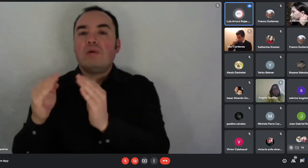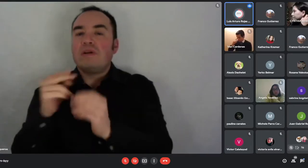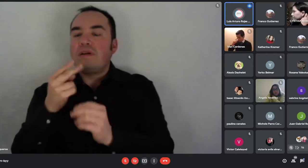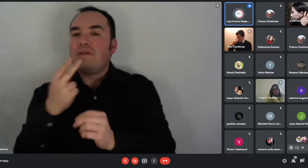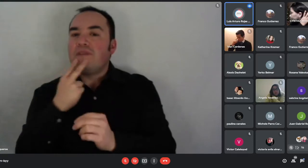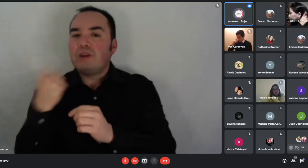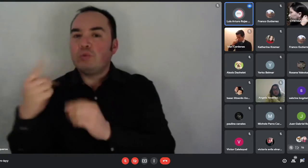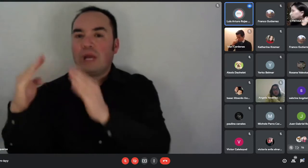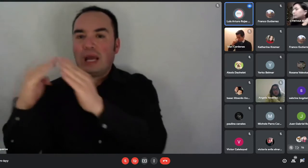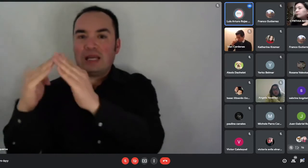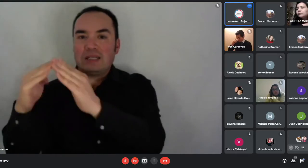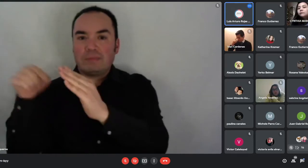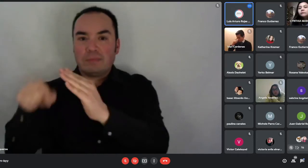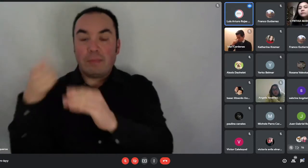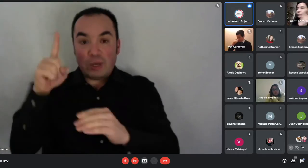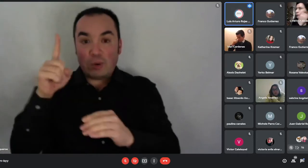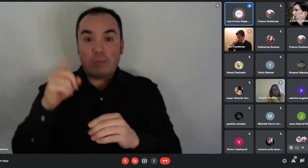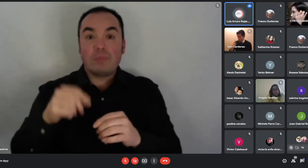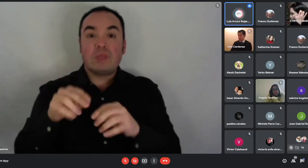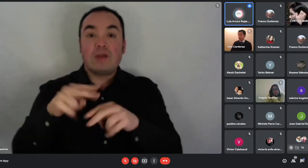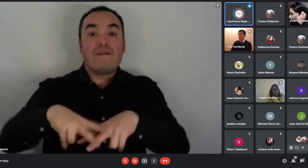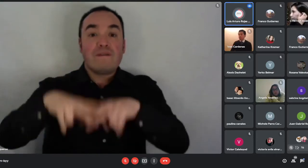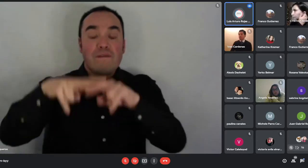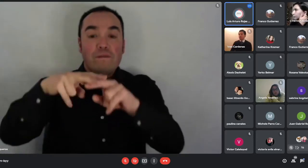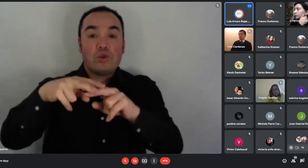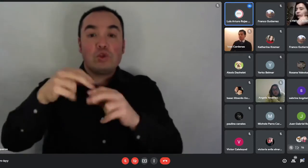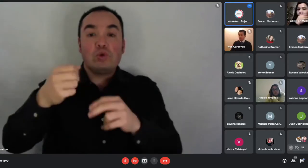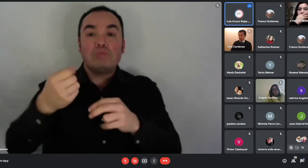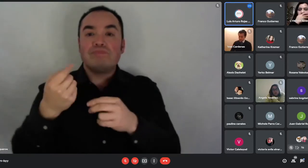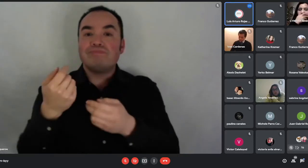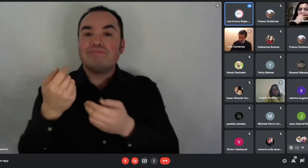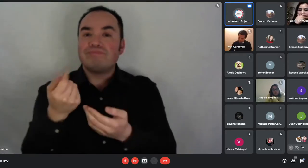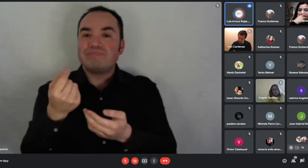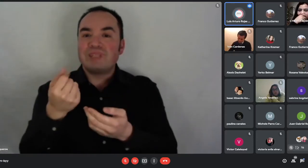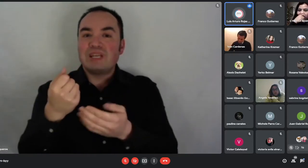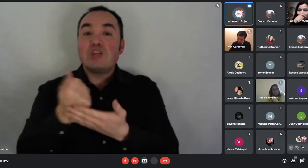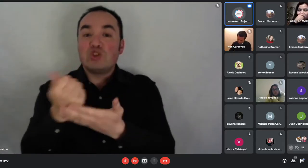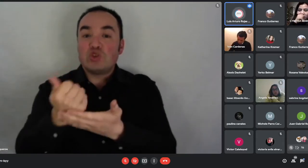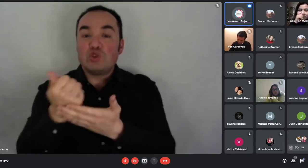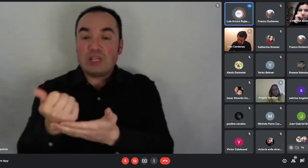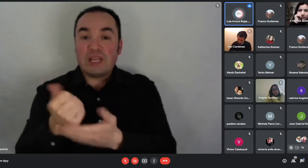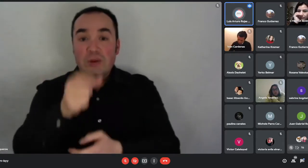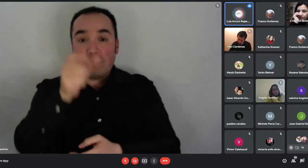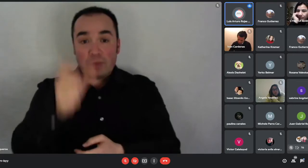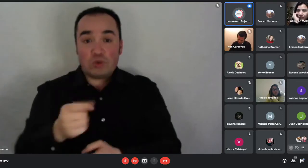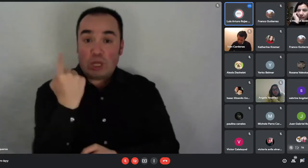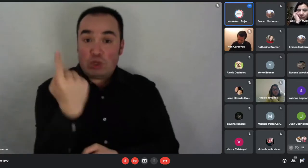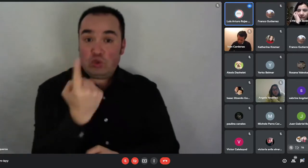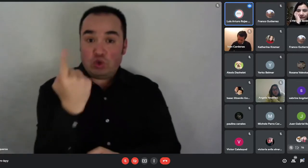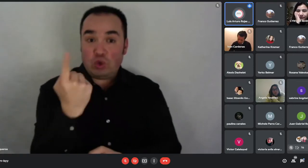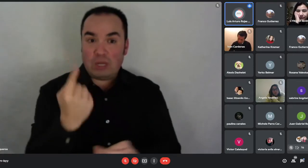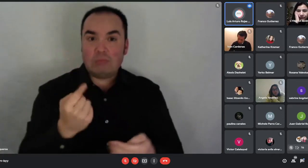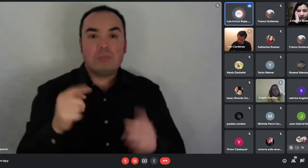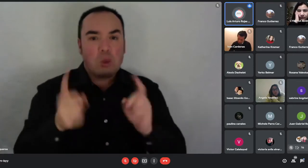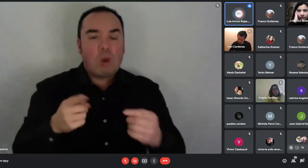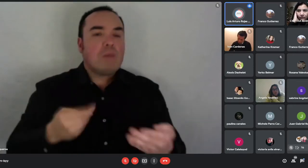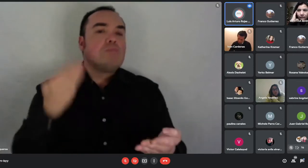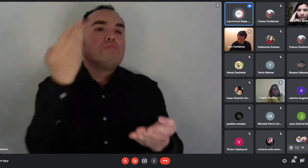situaciones. ¿Quiénes pueden postular solos, sin acreditar a grupo familiar? En el fondo solidario las